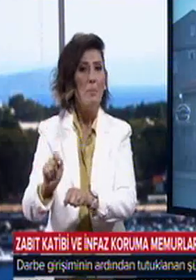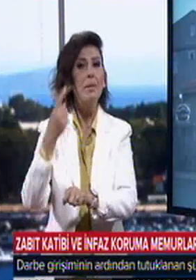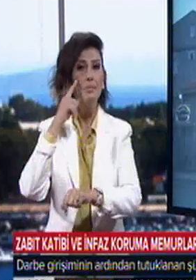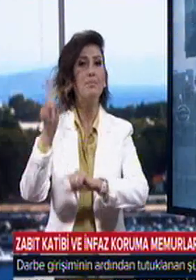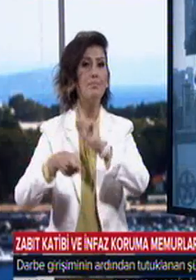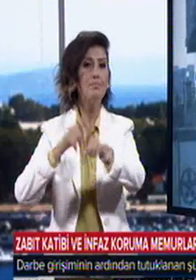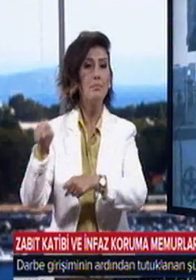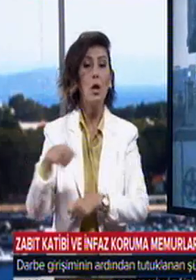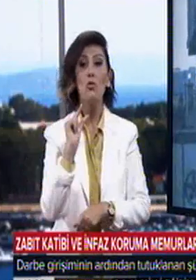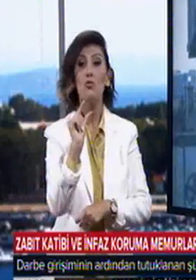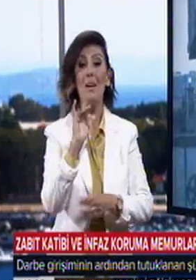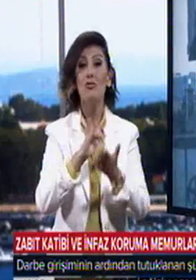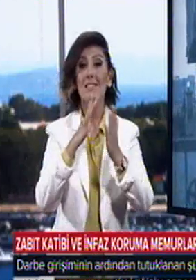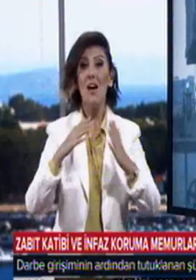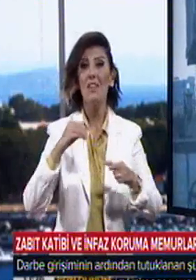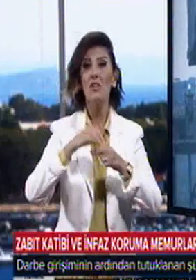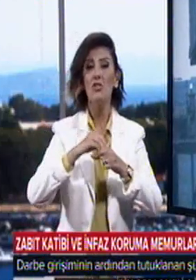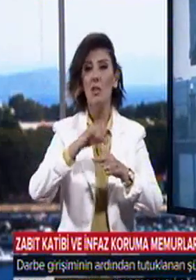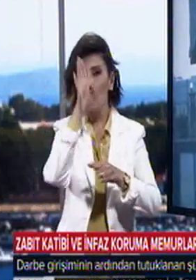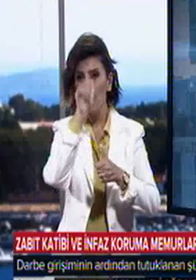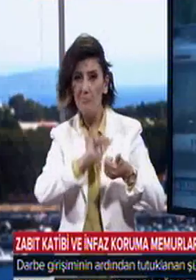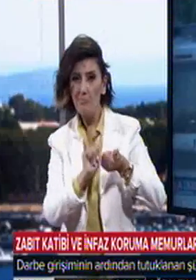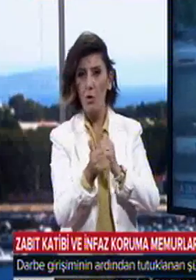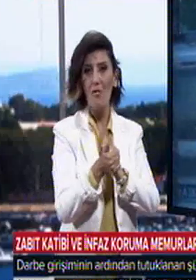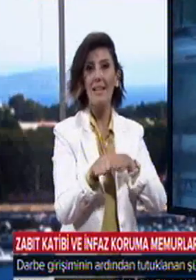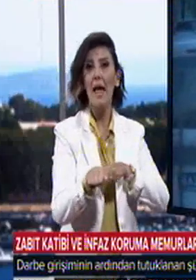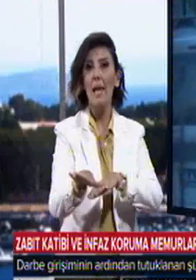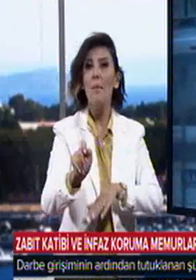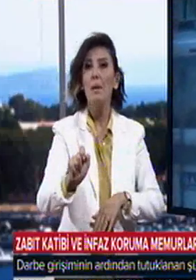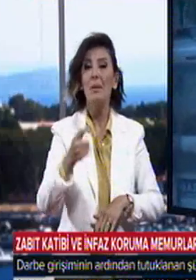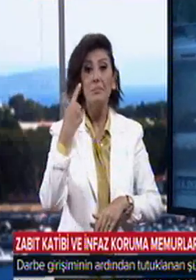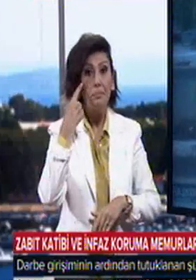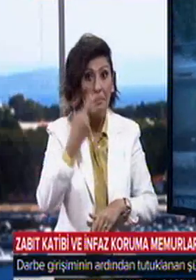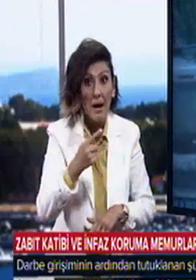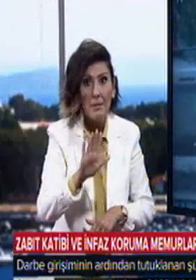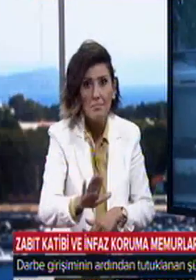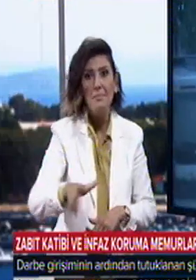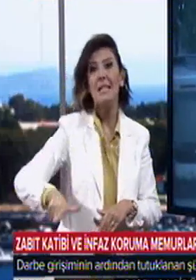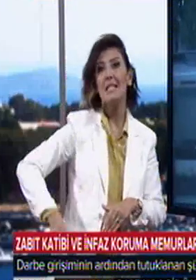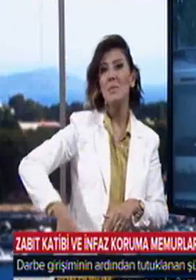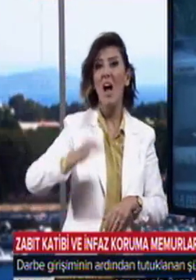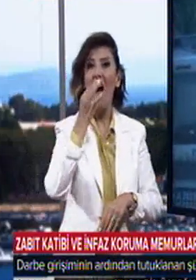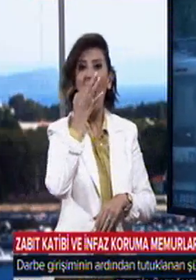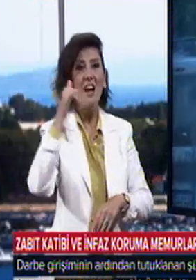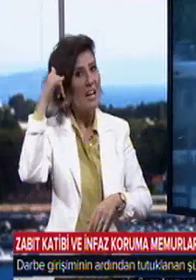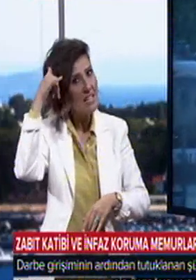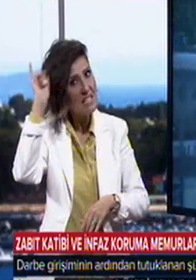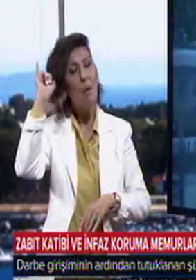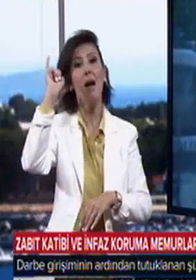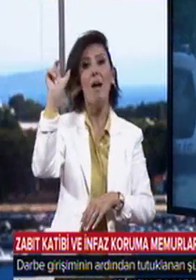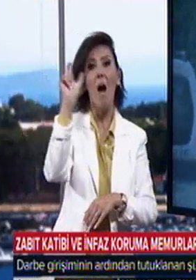Şüphelilerin cezaevi içerisinde provokatif eylem yapabileceği bilgisi üzerine İzmir, Ankara,